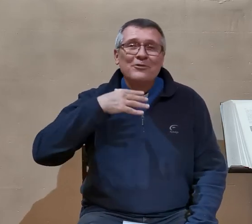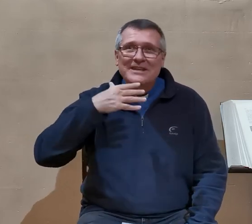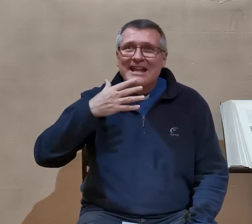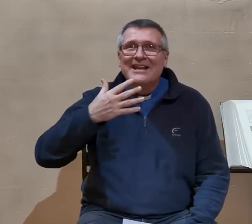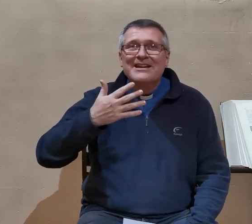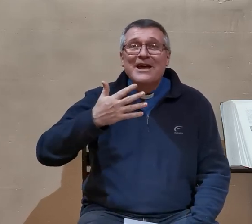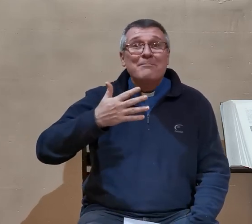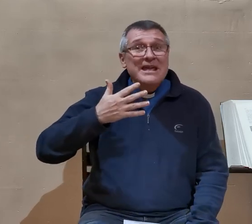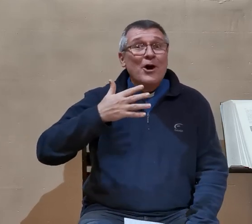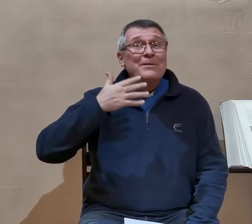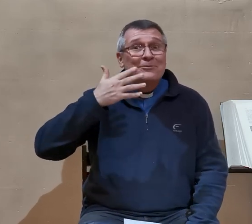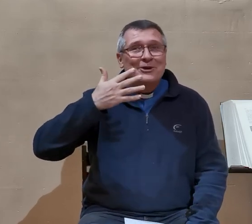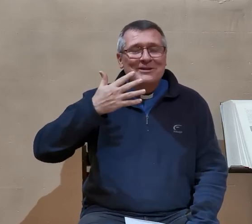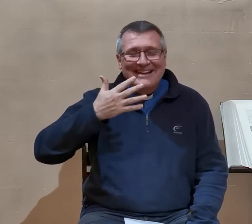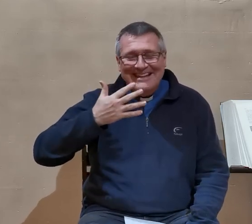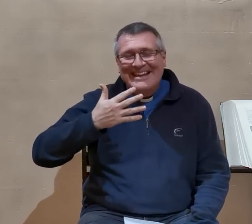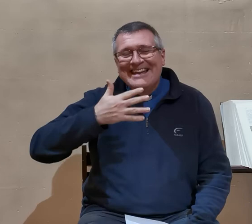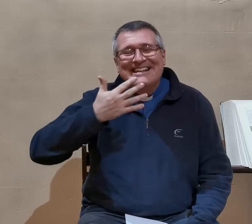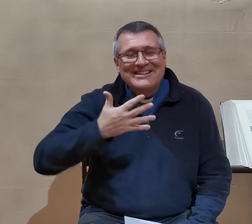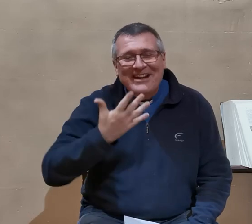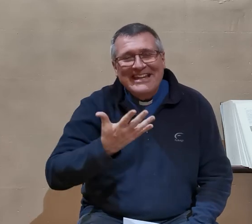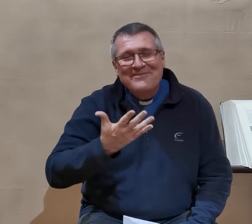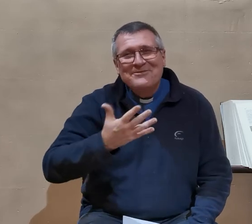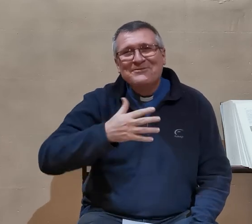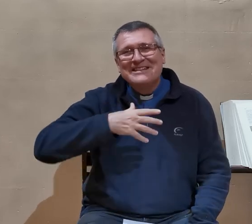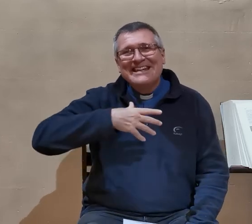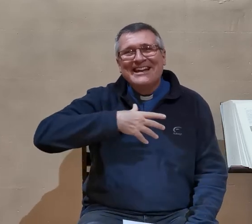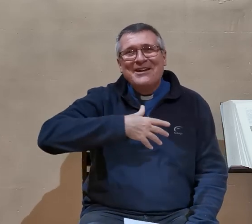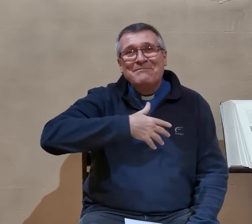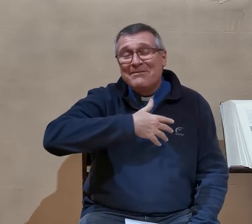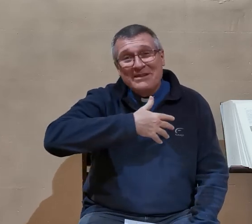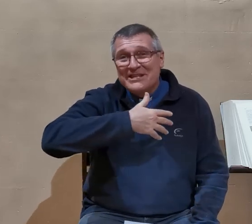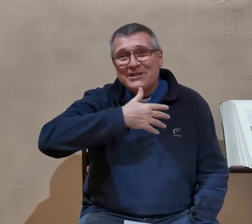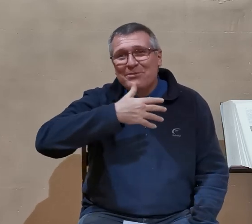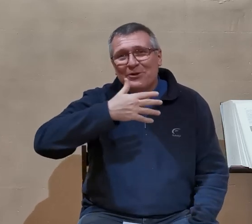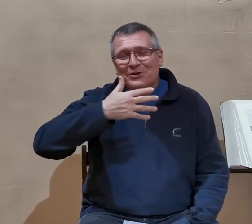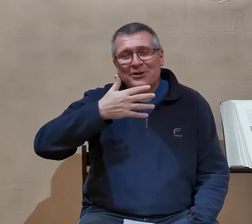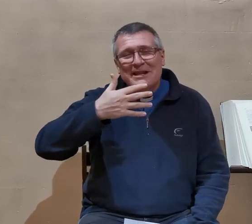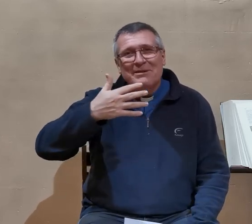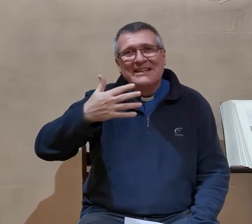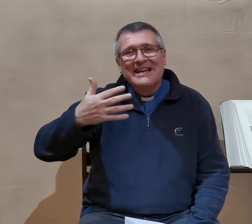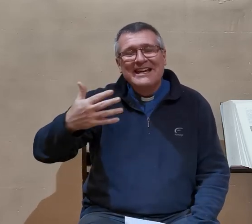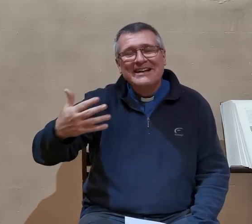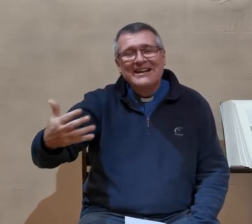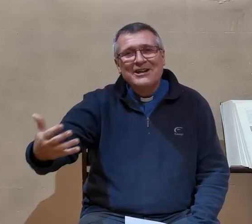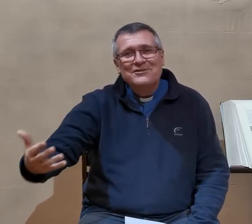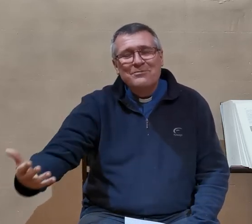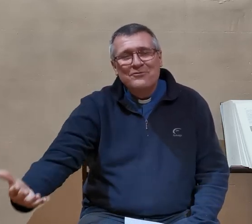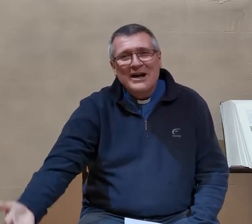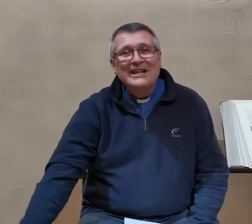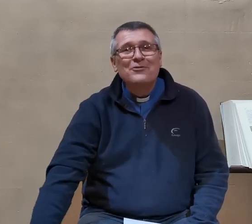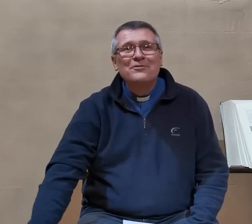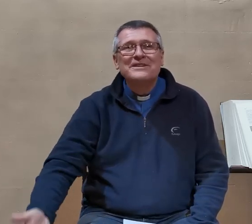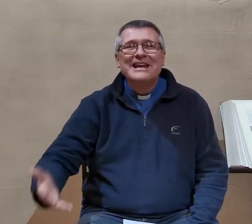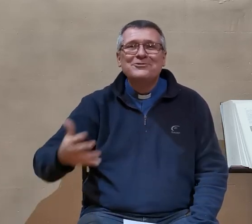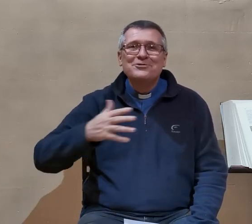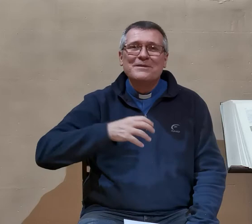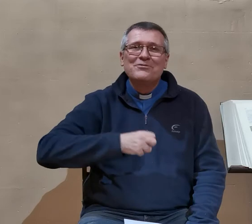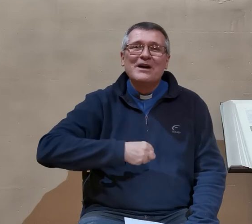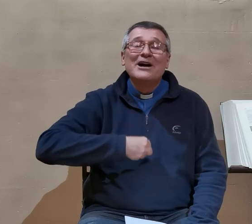reviennent. Mais en même temps, c'est vrai qu'elles vont revenir, mais si je prends le temps de la prière, je vais pouvoir les confier à Dieu, je vais pouvoir